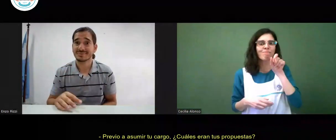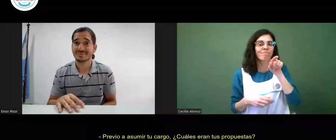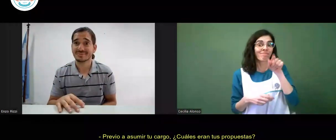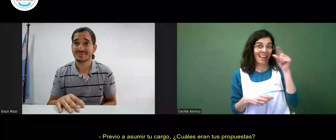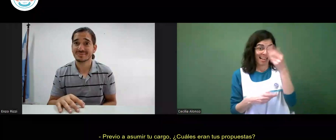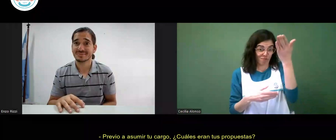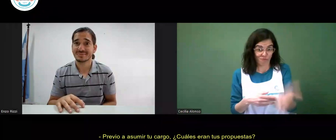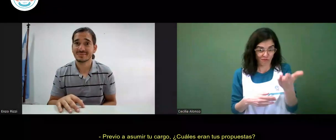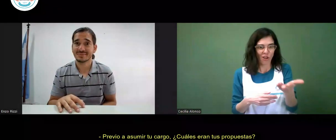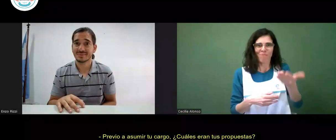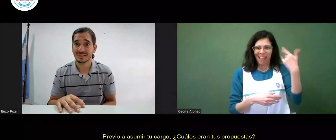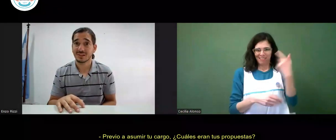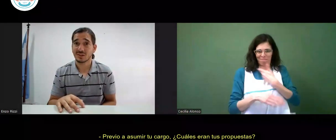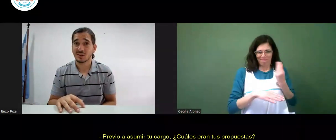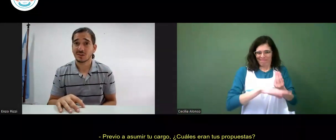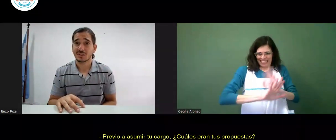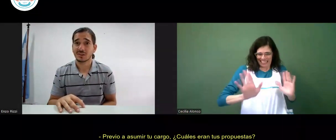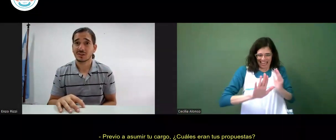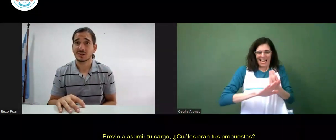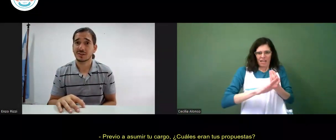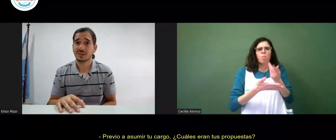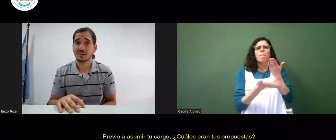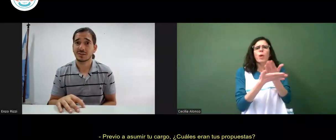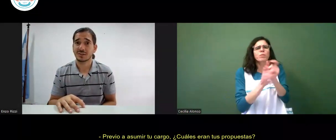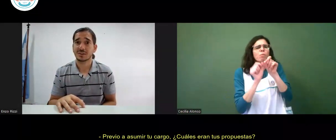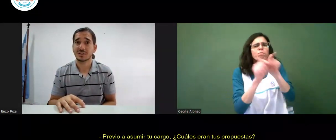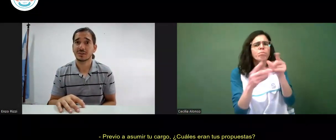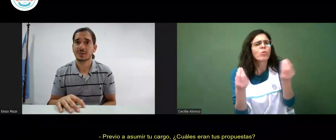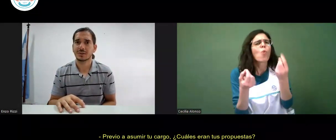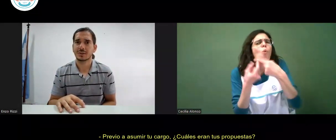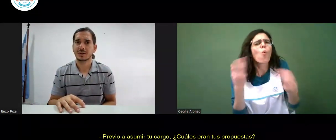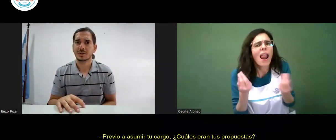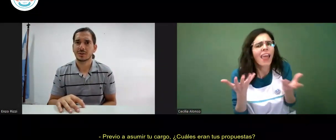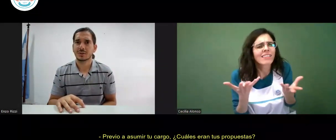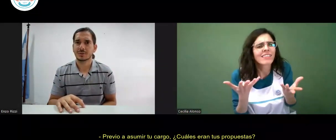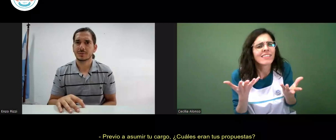Previo a asumir tu cargo, ¿cuáles serán tus propuestas?